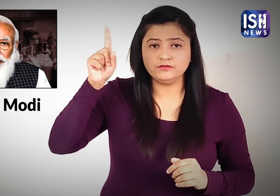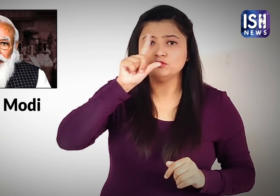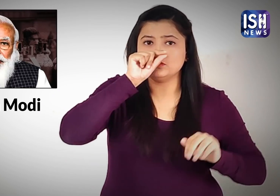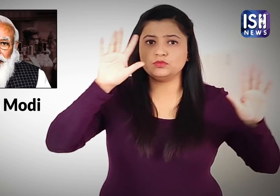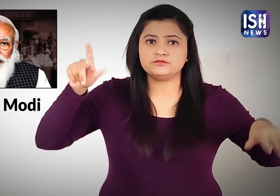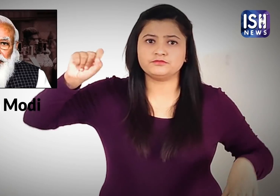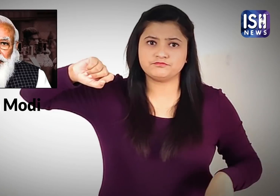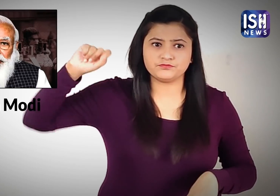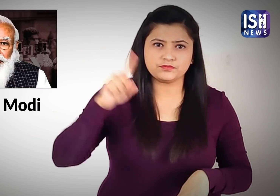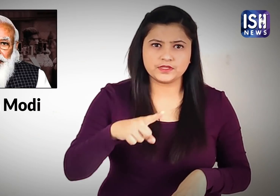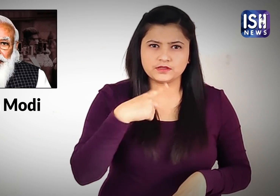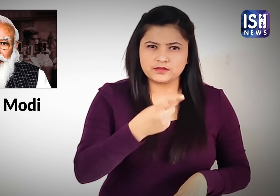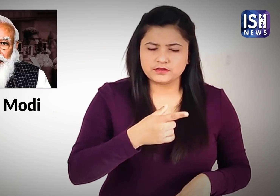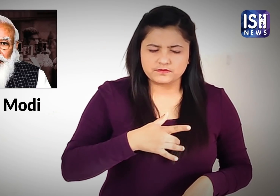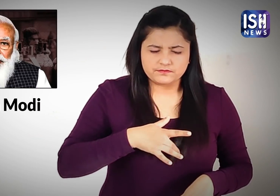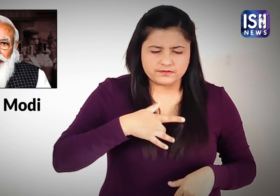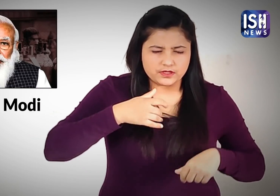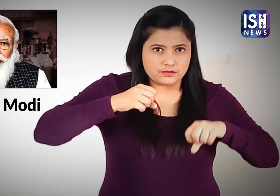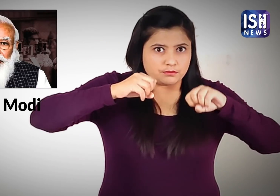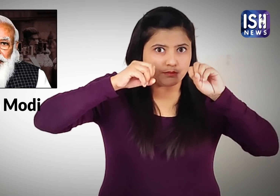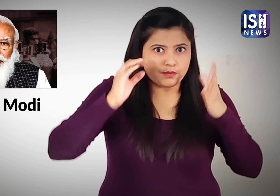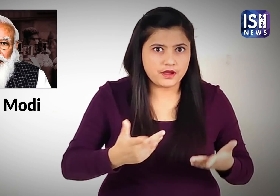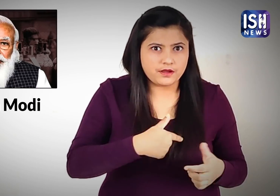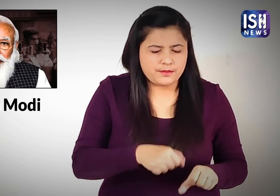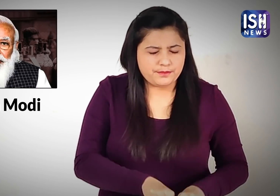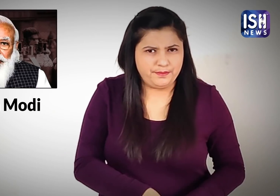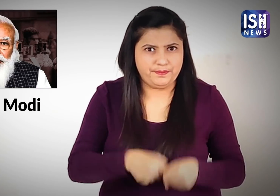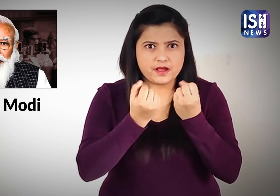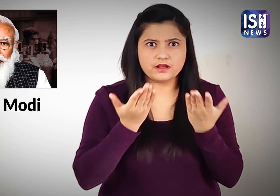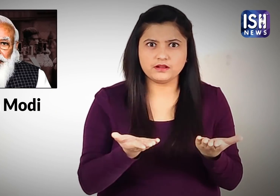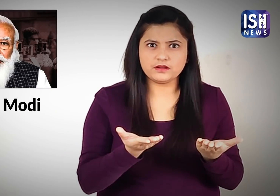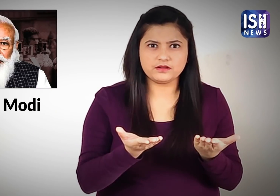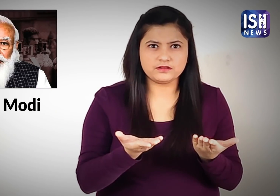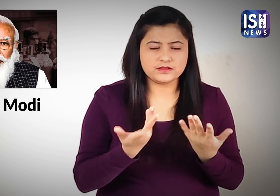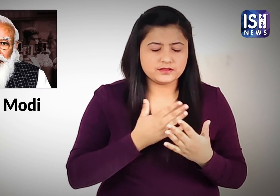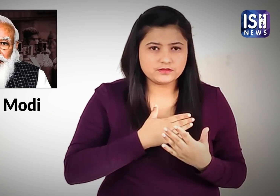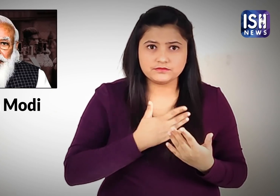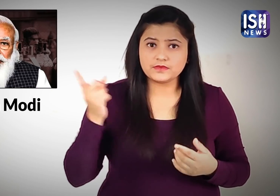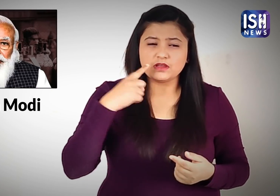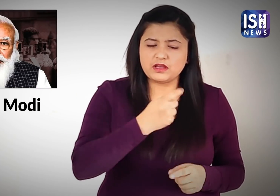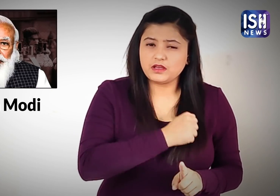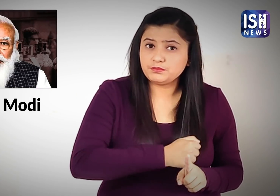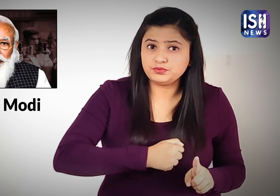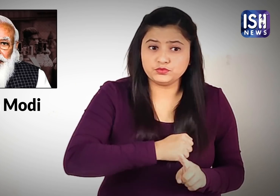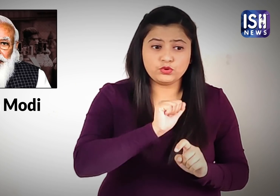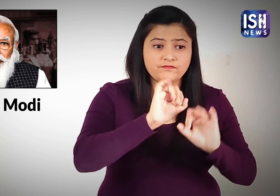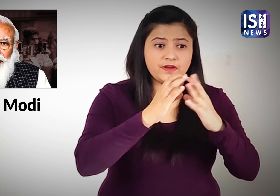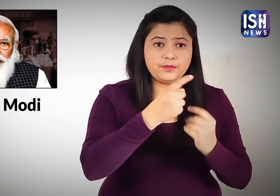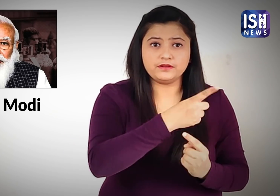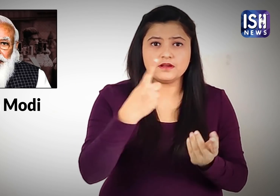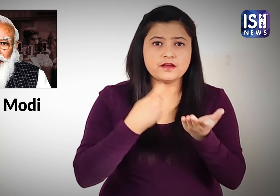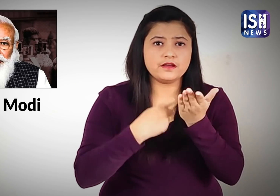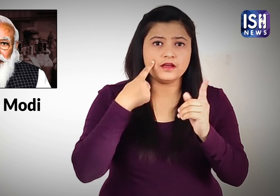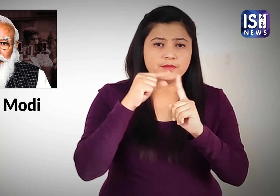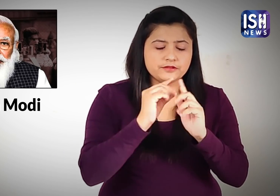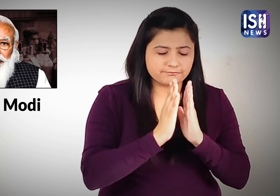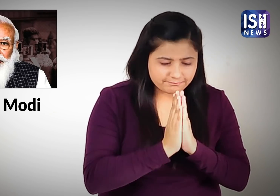प्रदानमंत्री मोधी ने ट्वीट कर घटना के बारे में कहा घटना दिल दहलाने वाली है इस दुख की घड़ी में